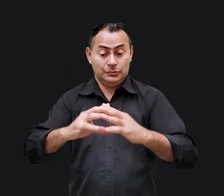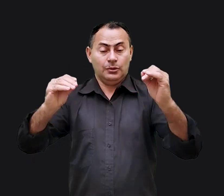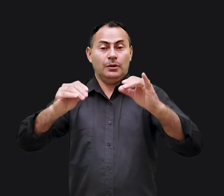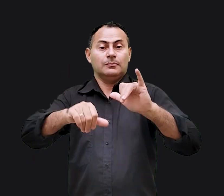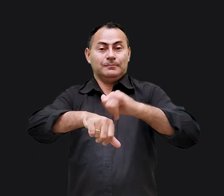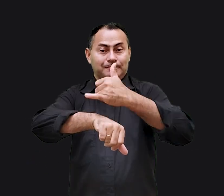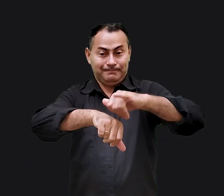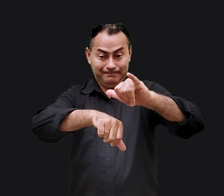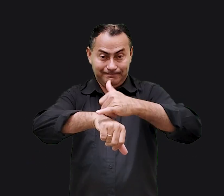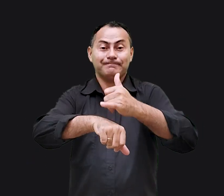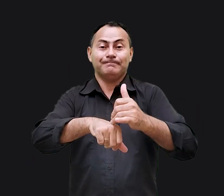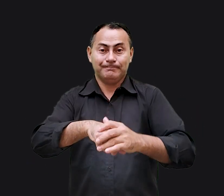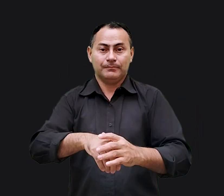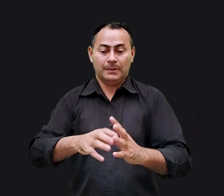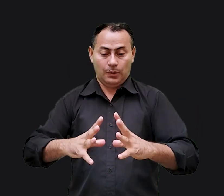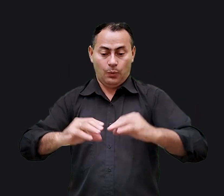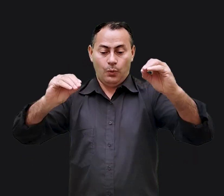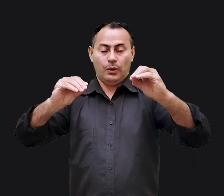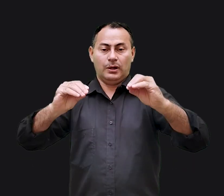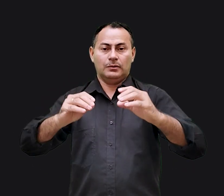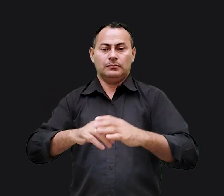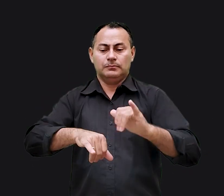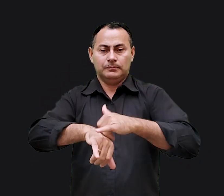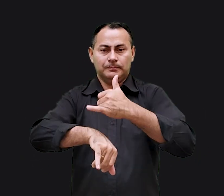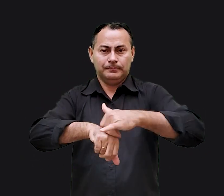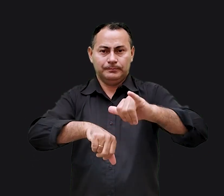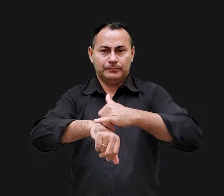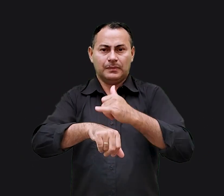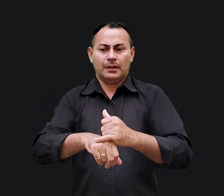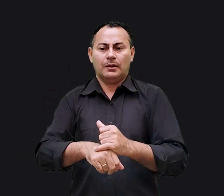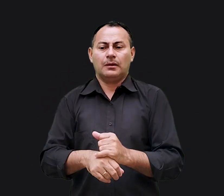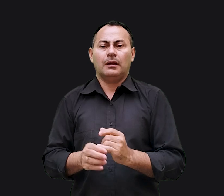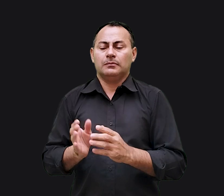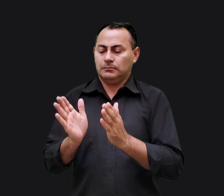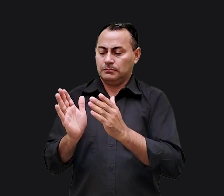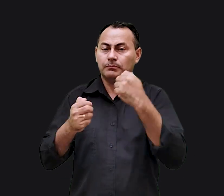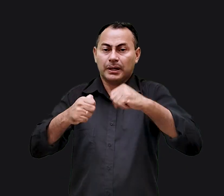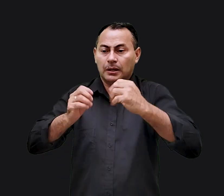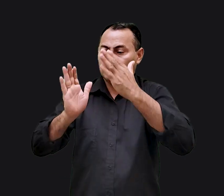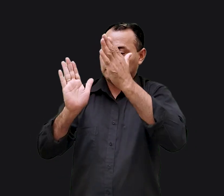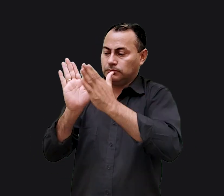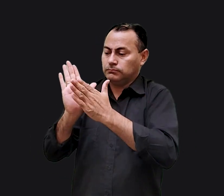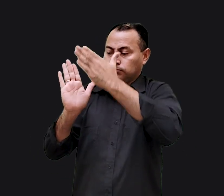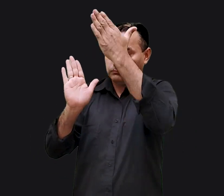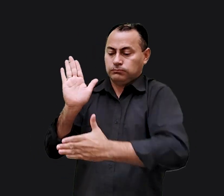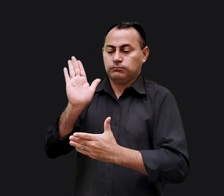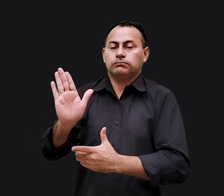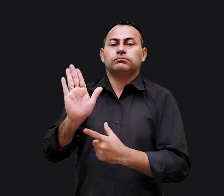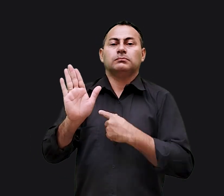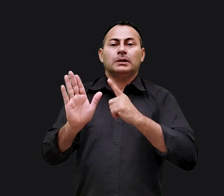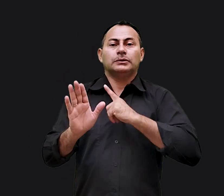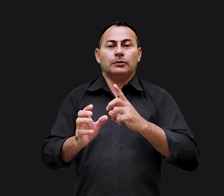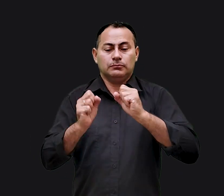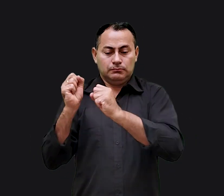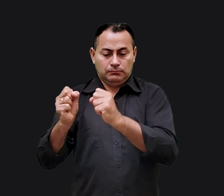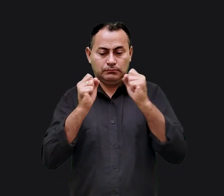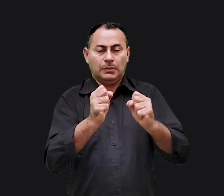de Jesus uma cura estratégica. Essa cura foi parte de uma estratégia que visava provar de forma incontestável que ele tinha